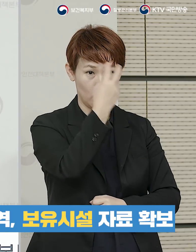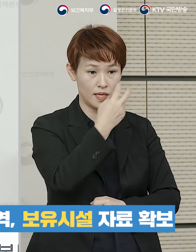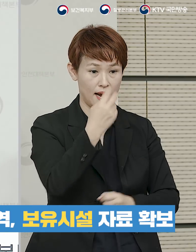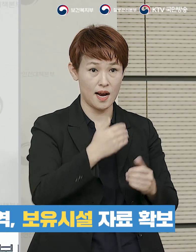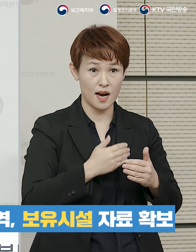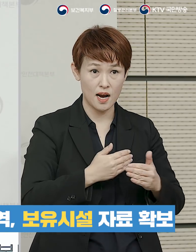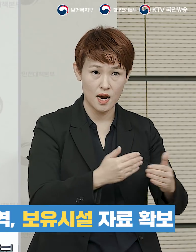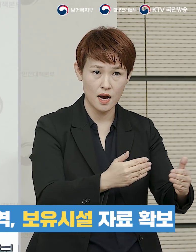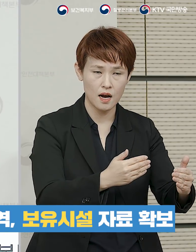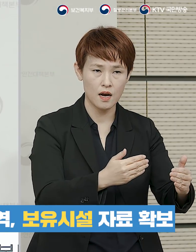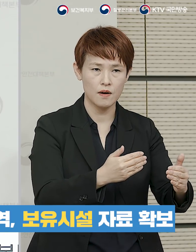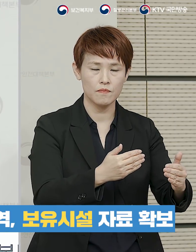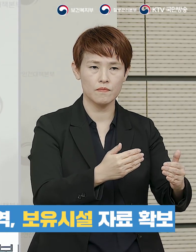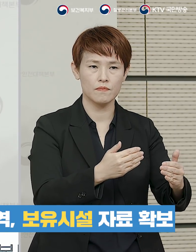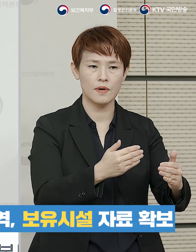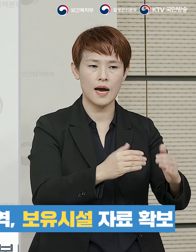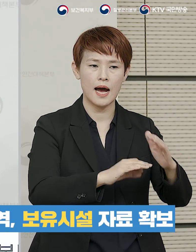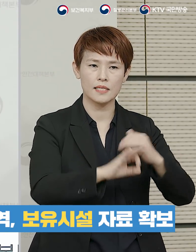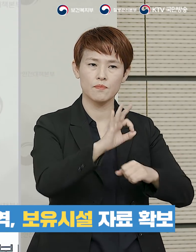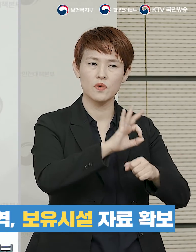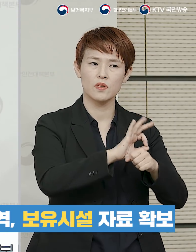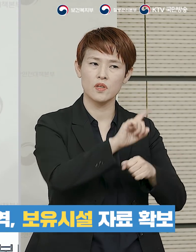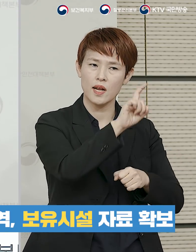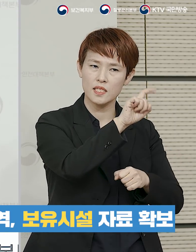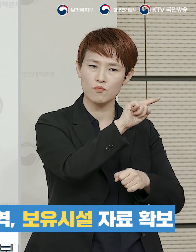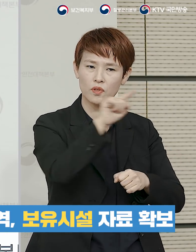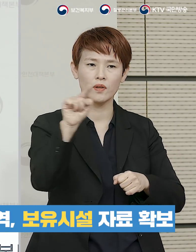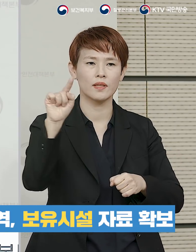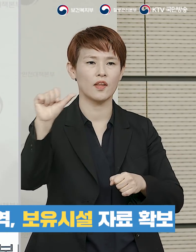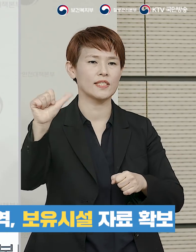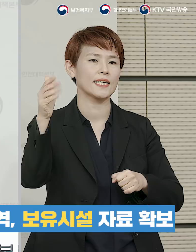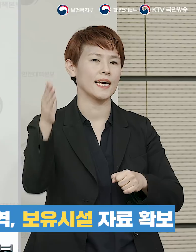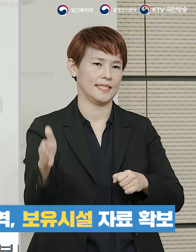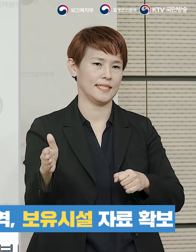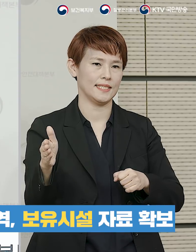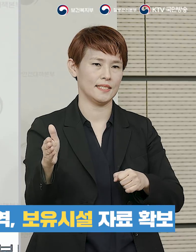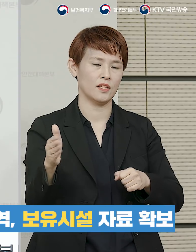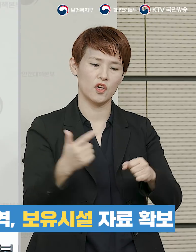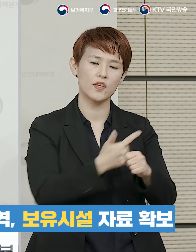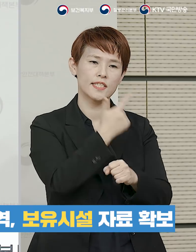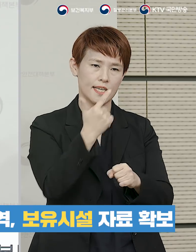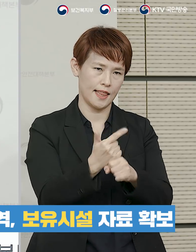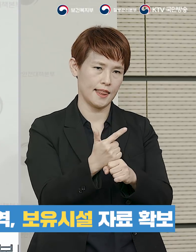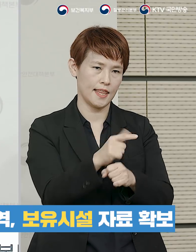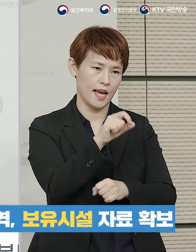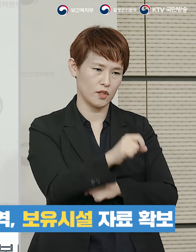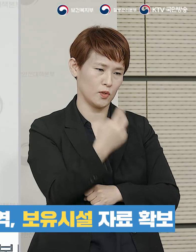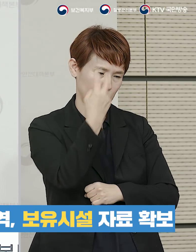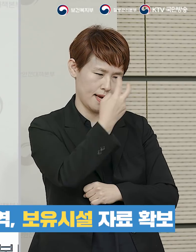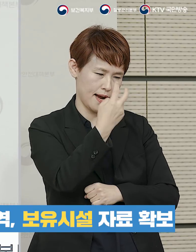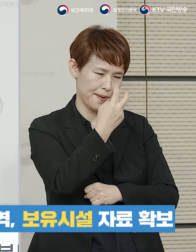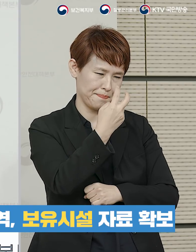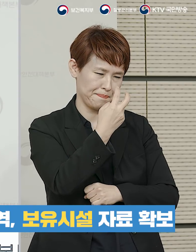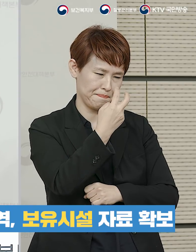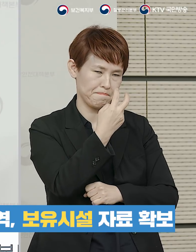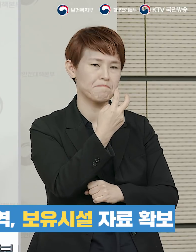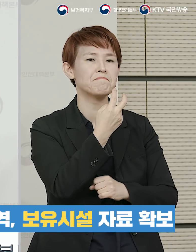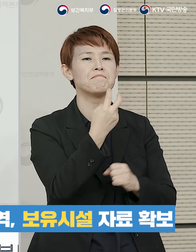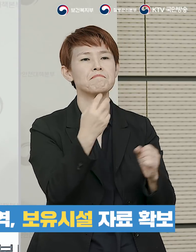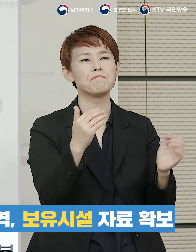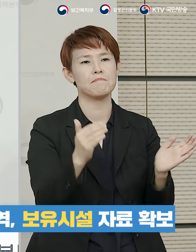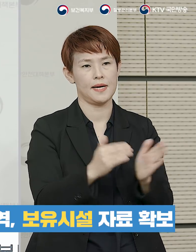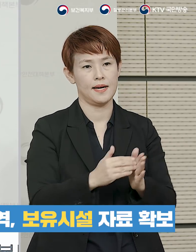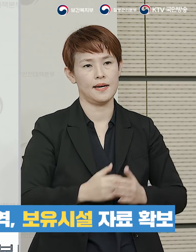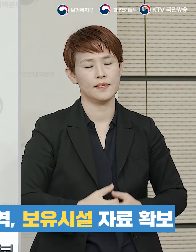행정조사는 오전 11시부터 오후 5시까지 약 6시간 동안 차분한